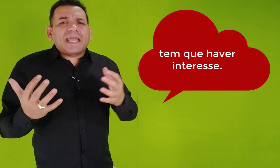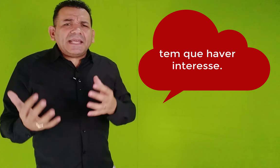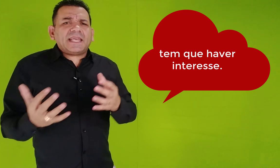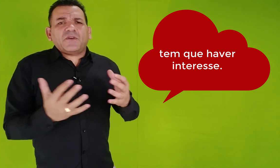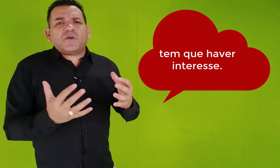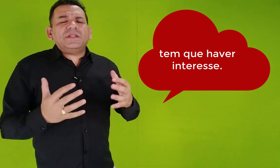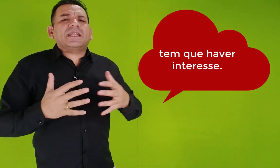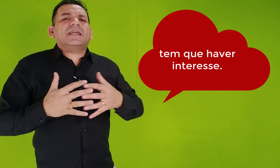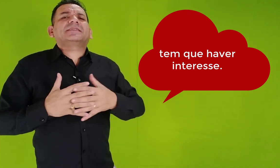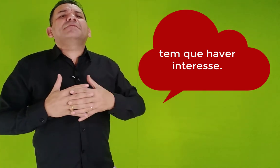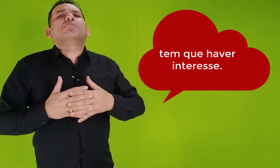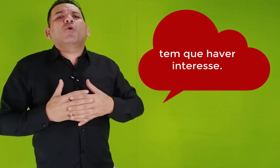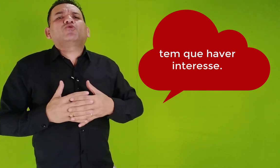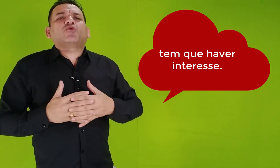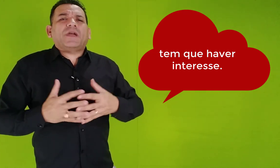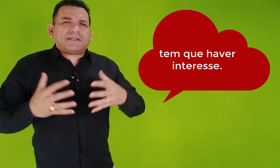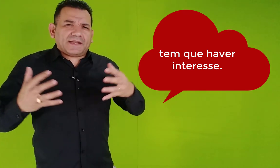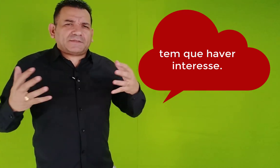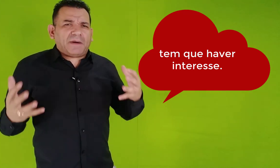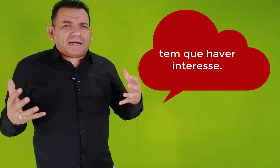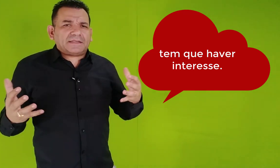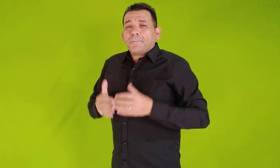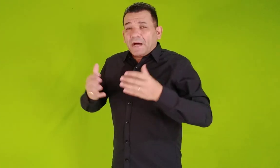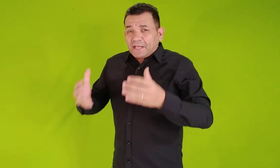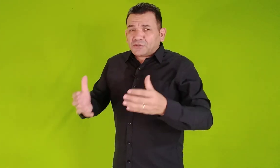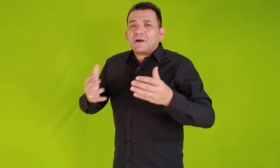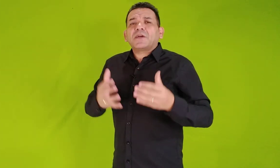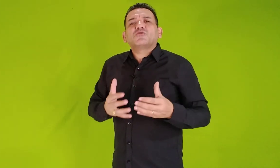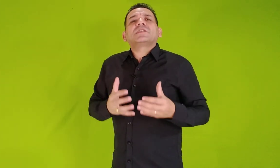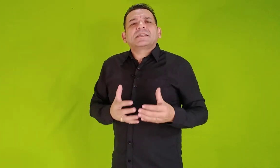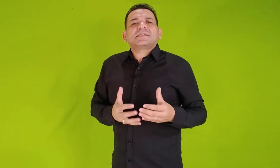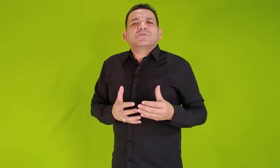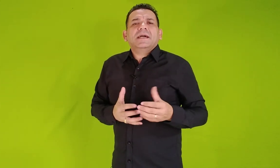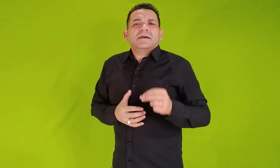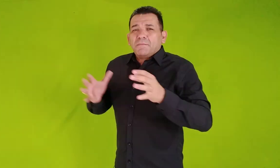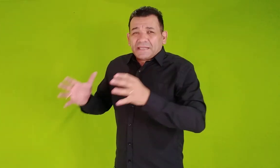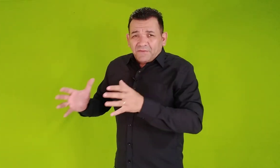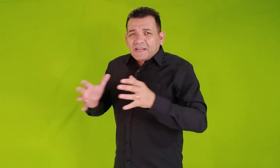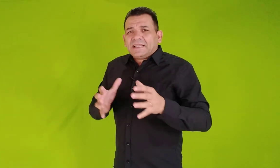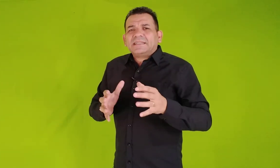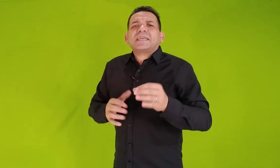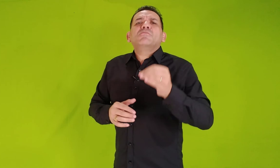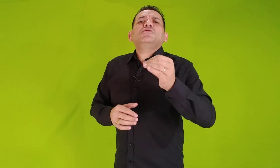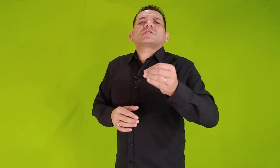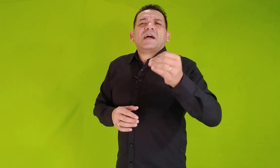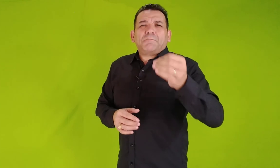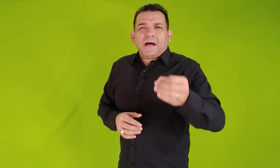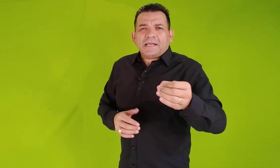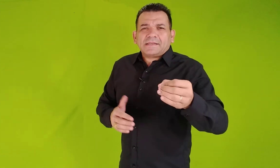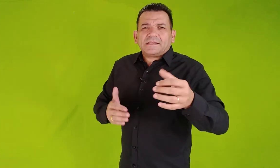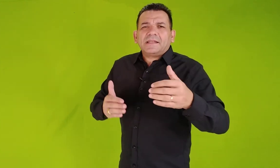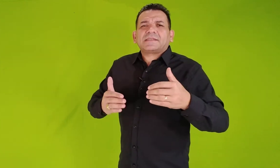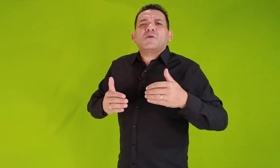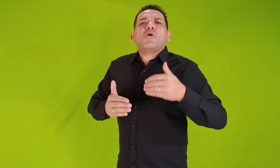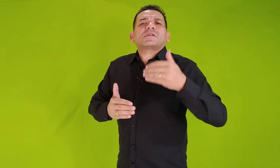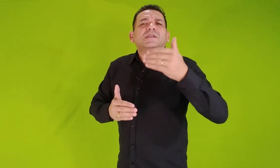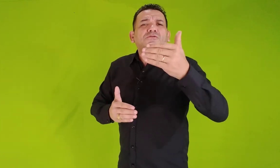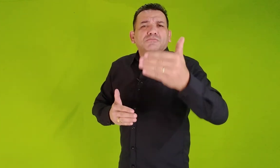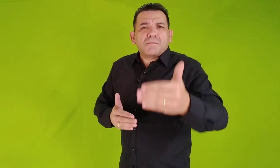Tem que haver um interesse mútuo entre as partes. Parece uma redundância, não é? Mas a verdade é que muitos rapazes, eles estão gostando de uma